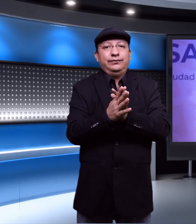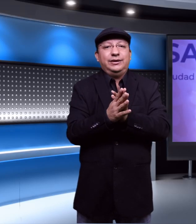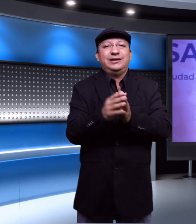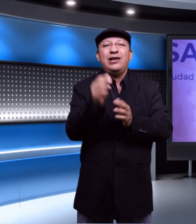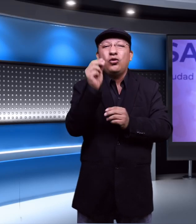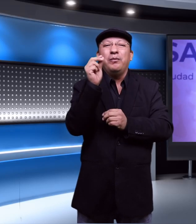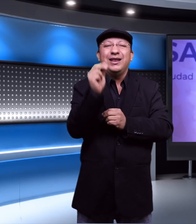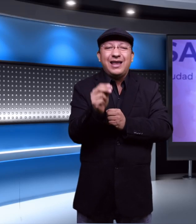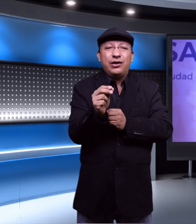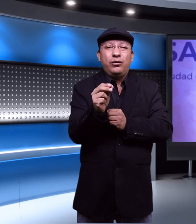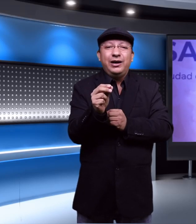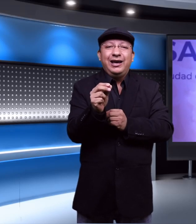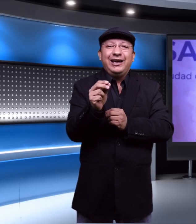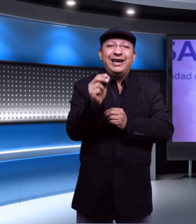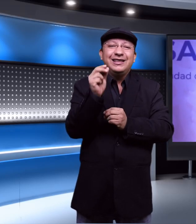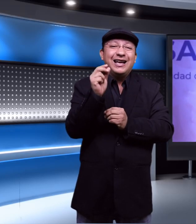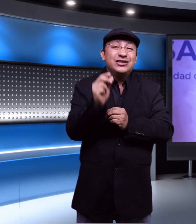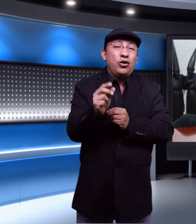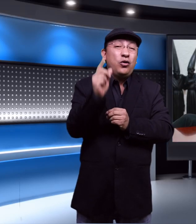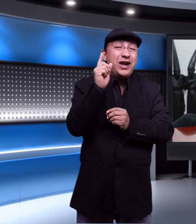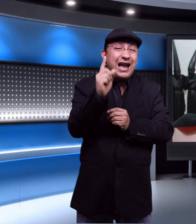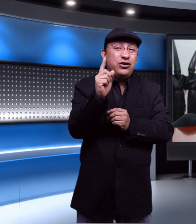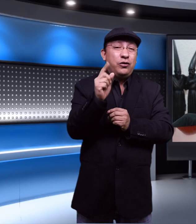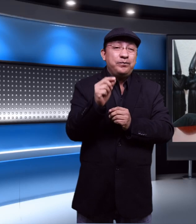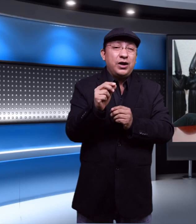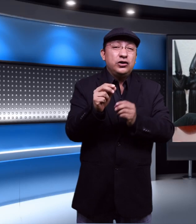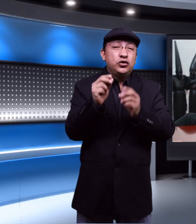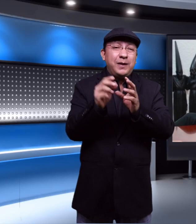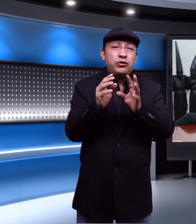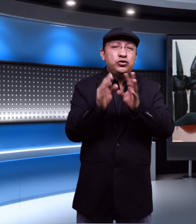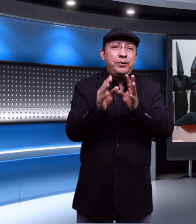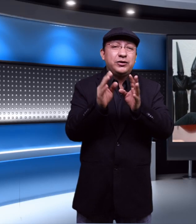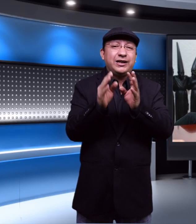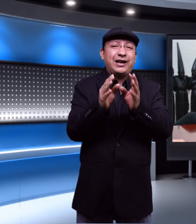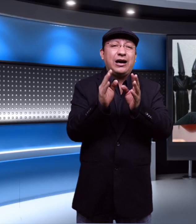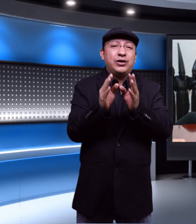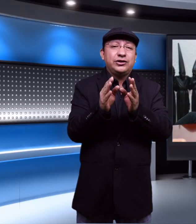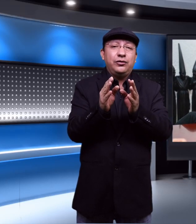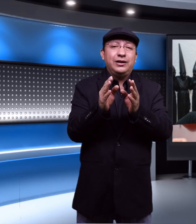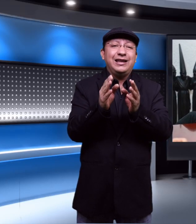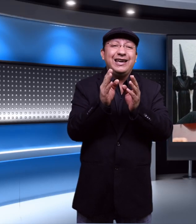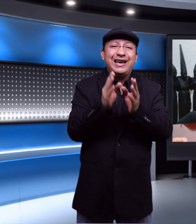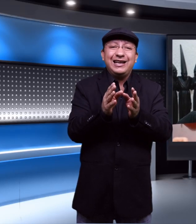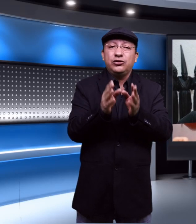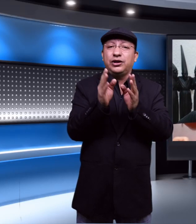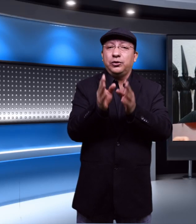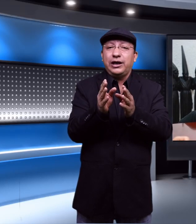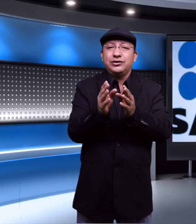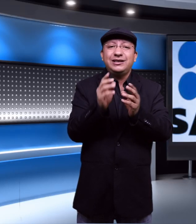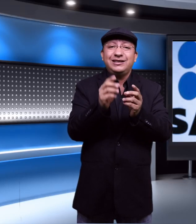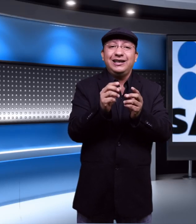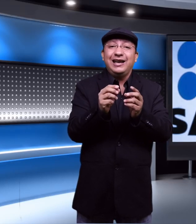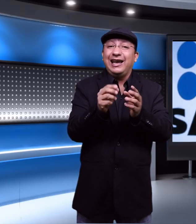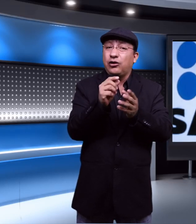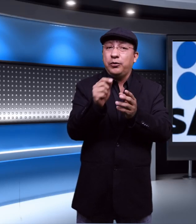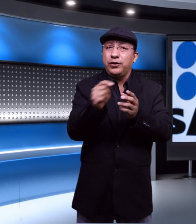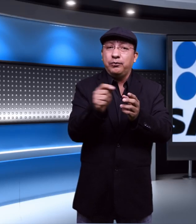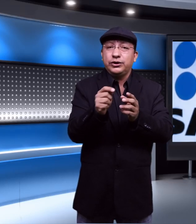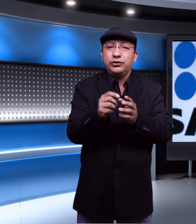está documentado que en tan solo un año sus bajos números de recaudación de ingresos tributarios es decir el cobro de impuestos